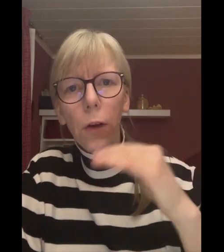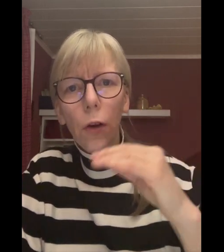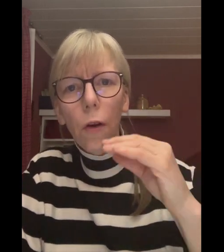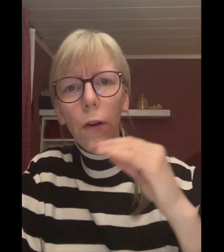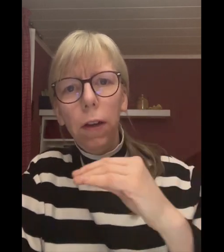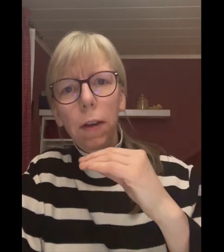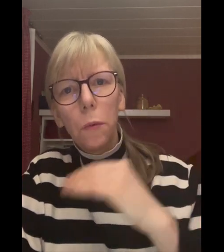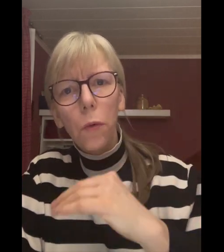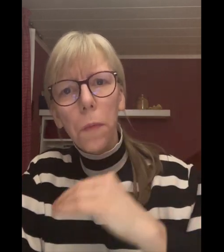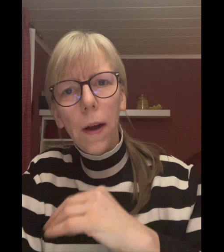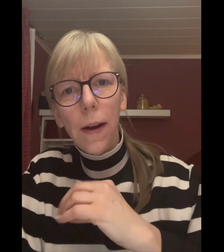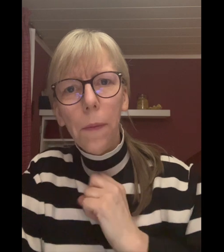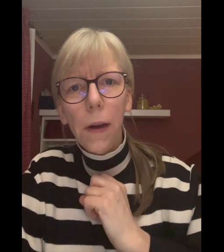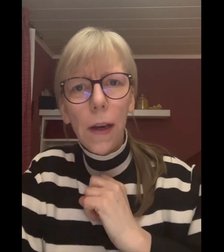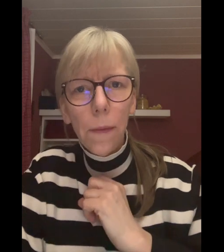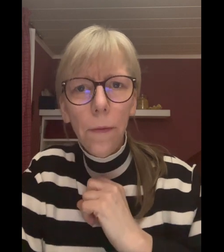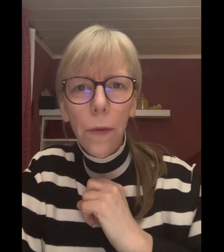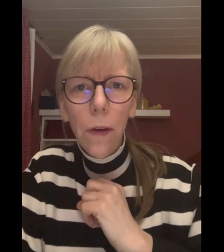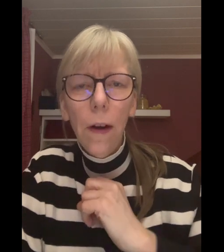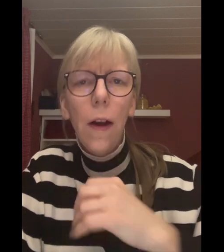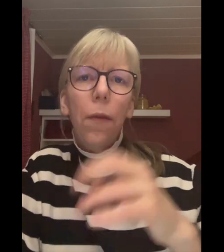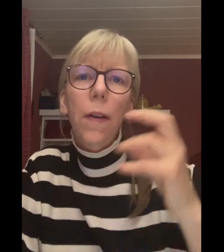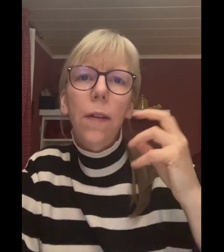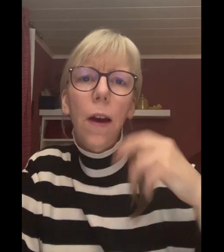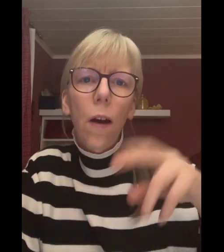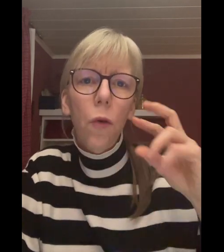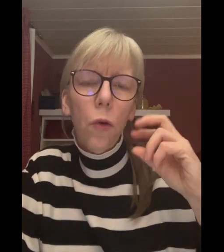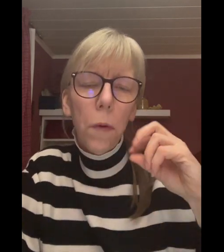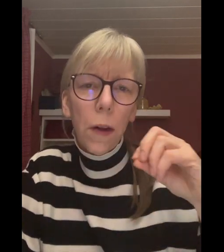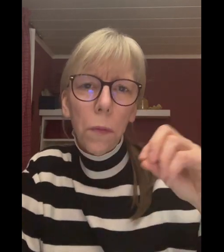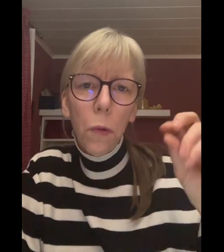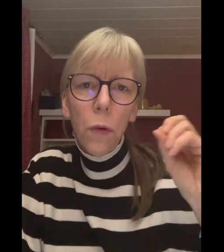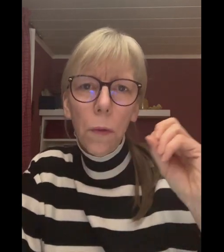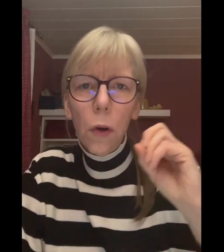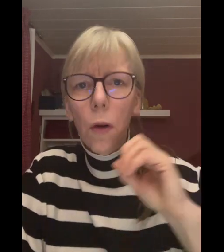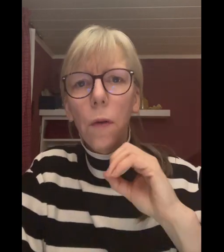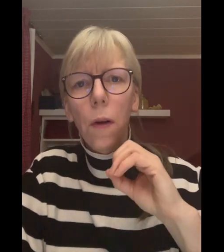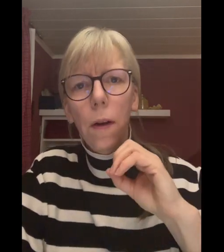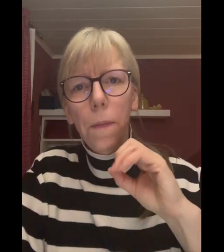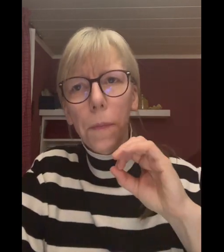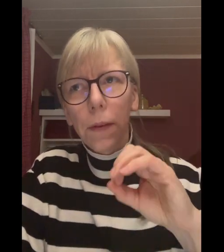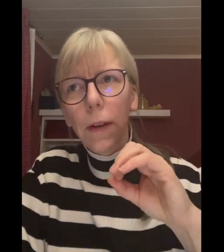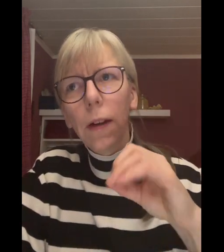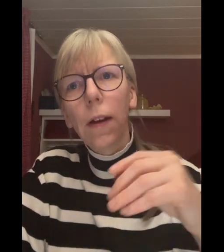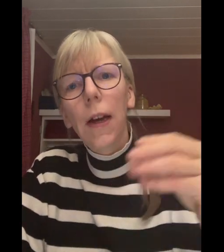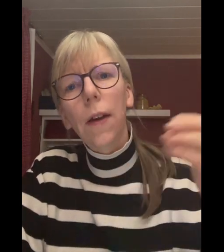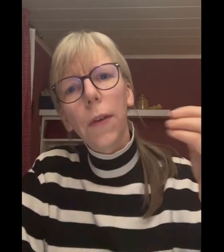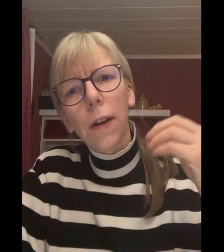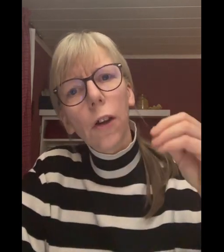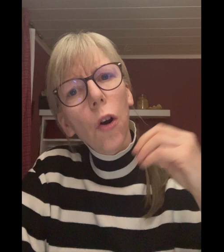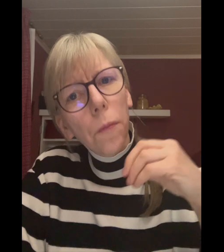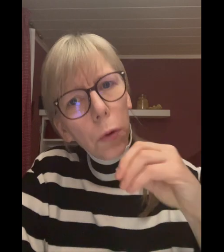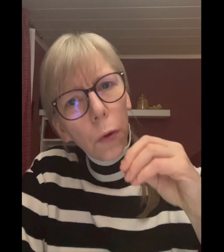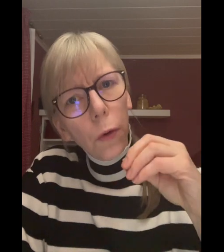Knochen in die Blutbahn abgegeben wird, was ja auch über das Blut im Knochen passiert, wird der Knochen porös.